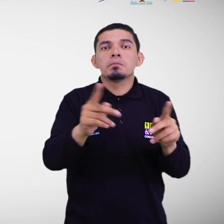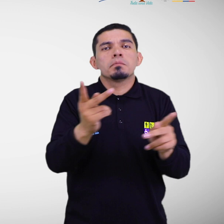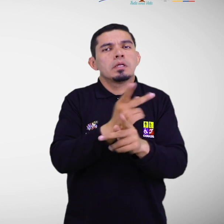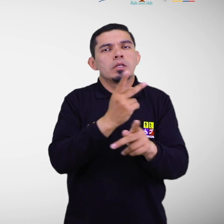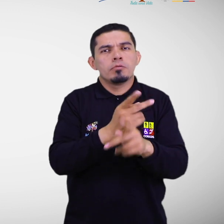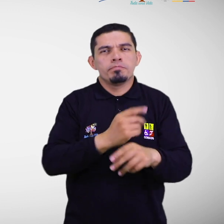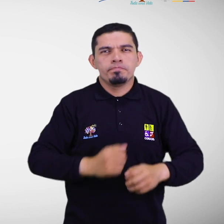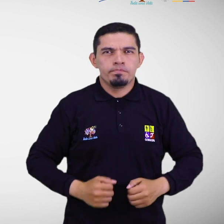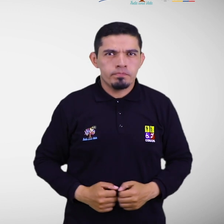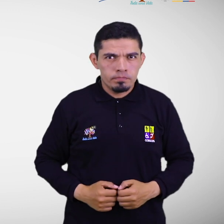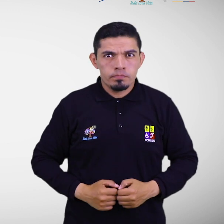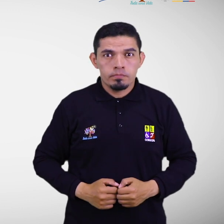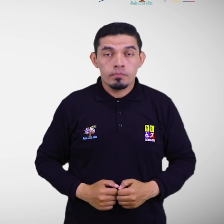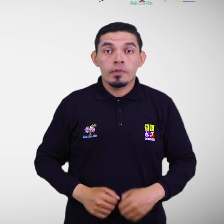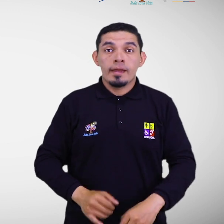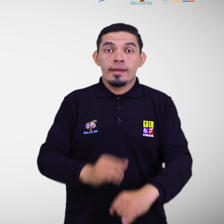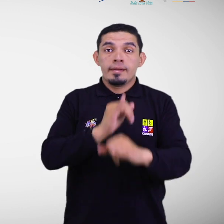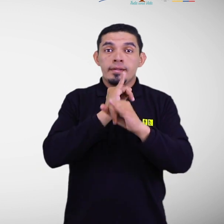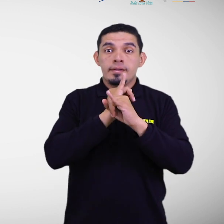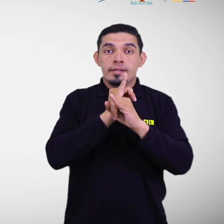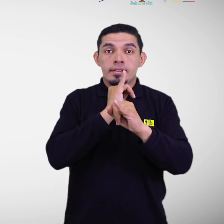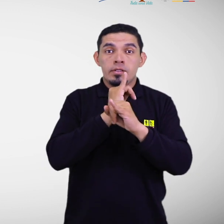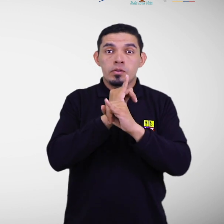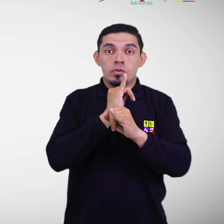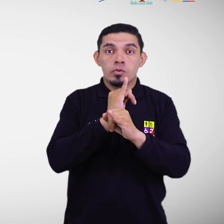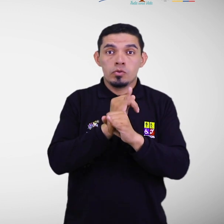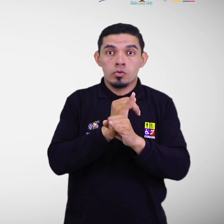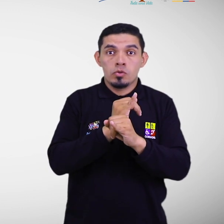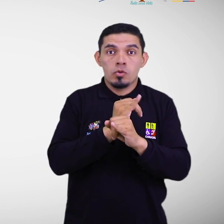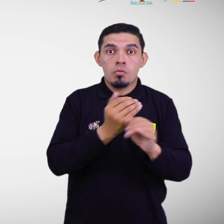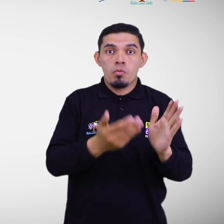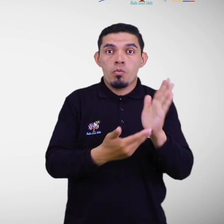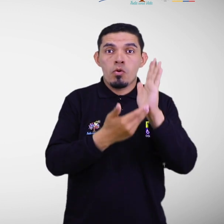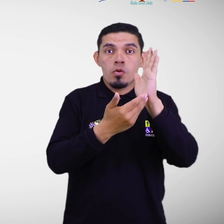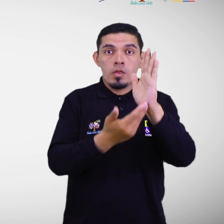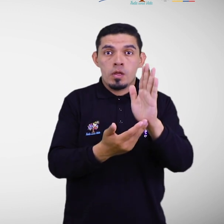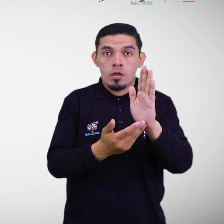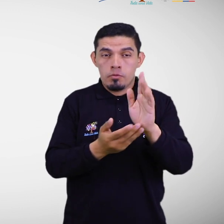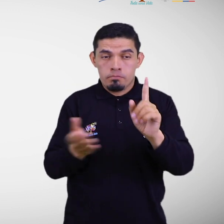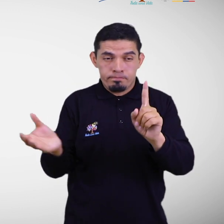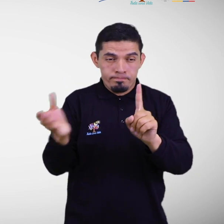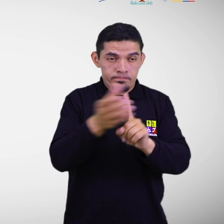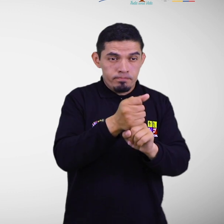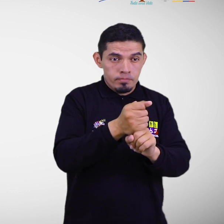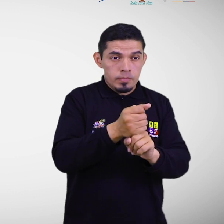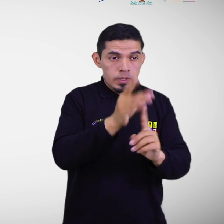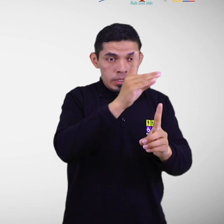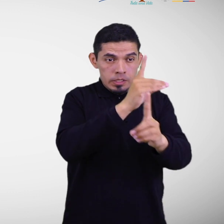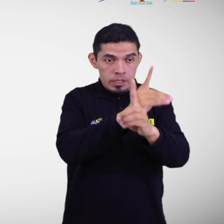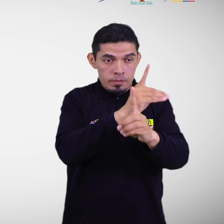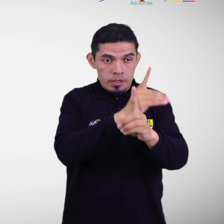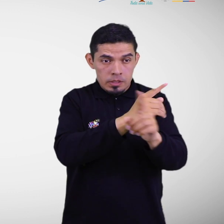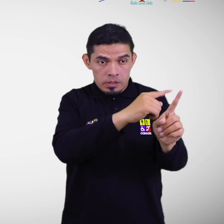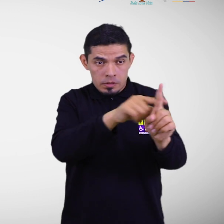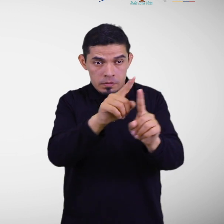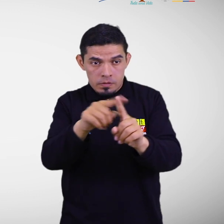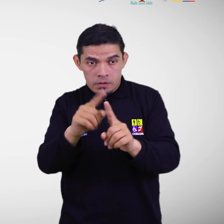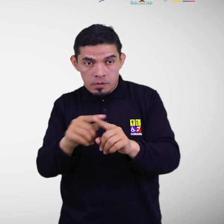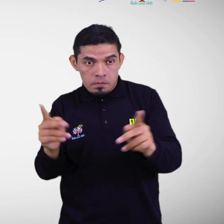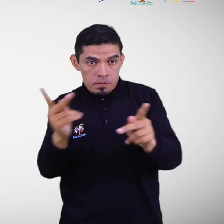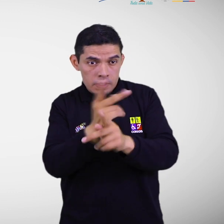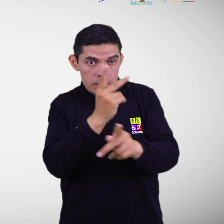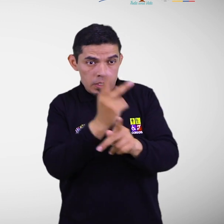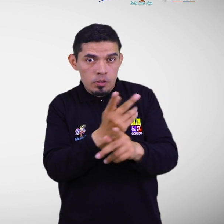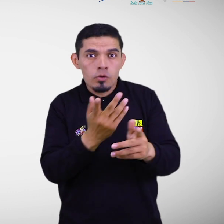En el ámbito institucional a partir de la matriz de ubicación por tipo de discapacidad y exposición a la amenaza se deberá